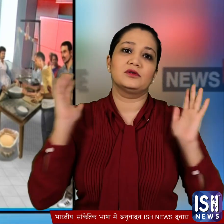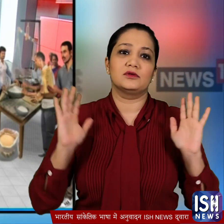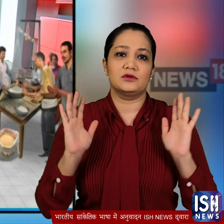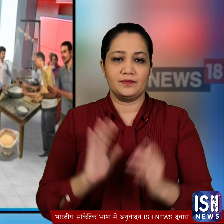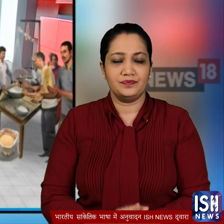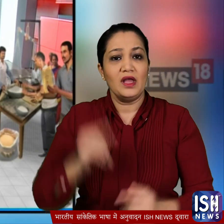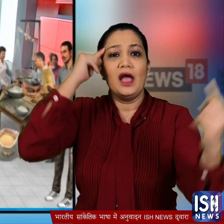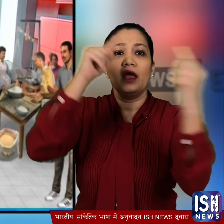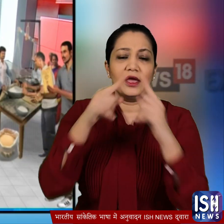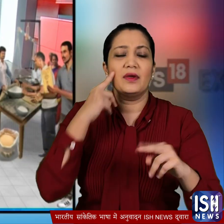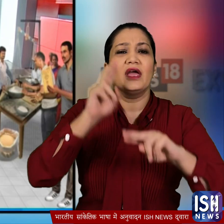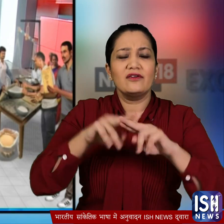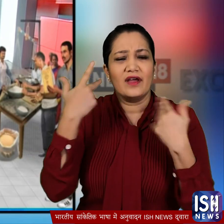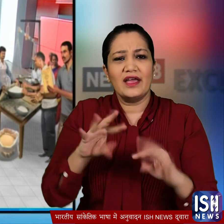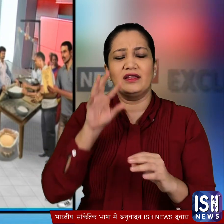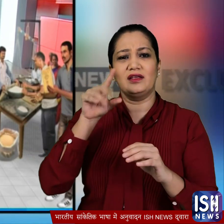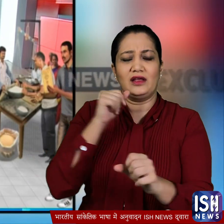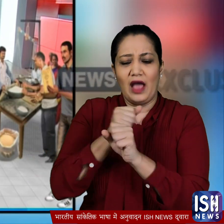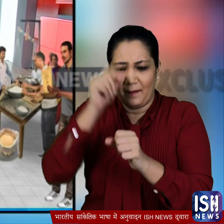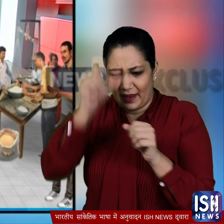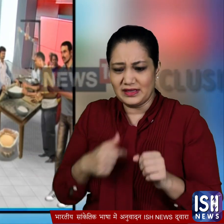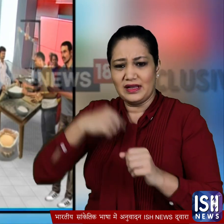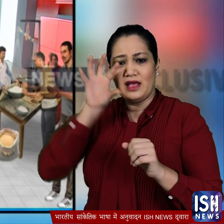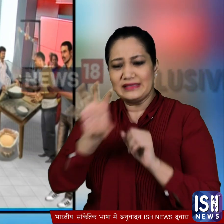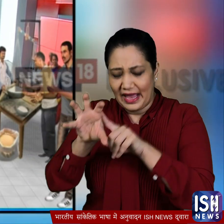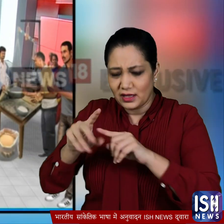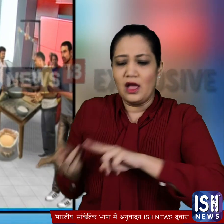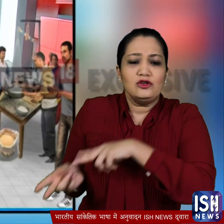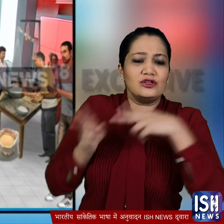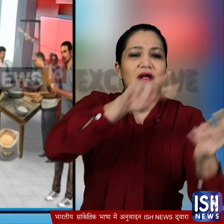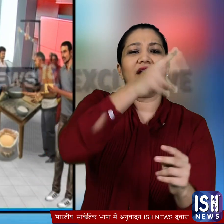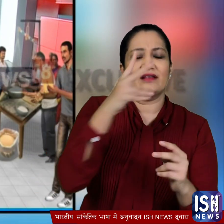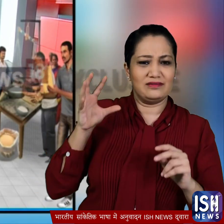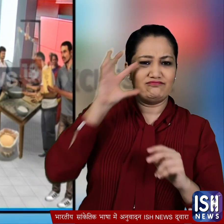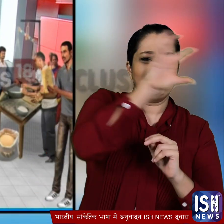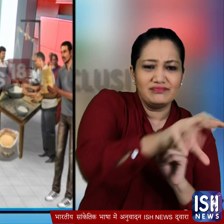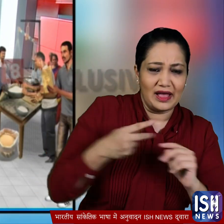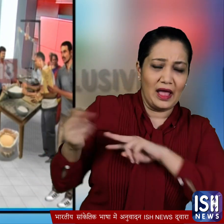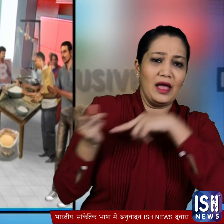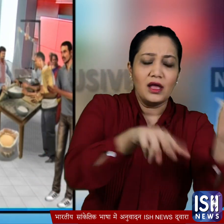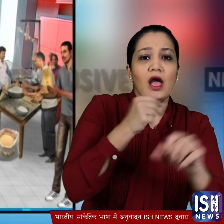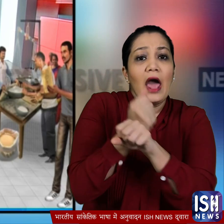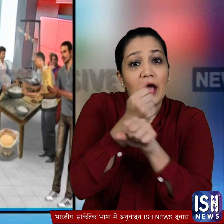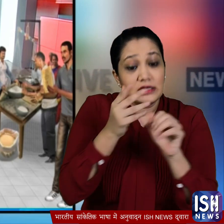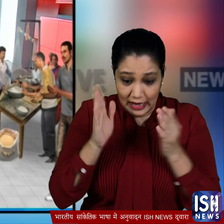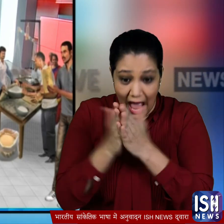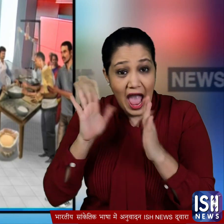मकसद यह कि अगर किसी राज्य क्या व्यक्ति दूसरे राज्य में रह रहा है तो अपने राशनकार पर वो सरकारी दर पर राशन ले सकता है यानि एक